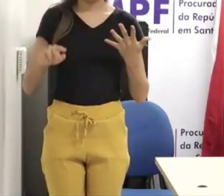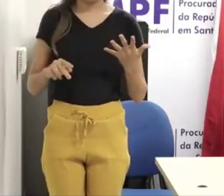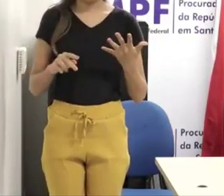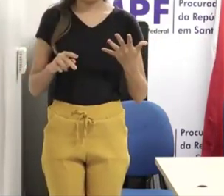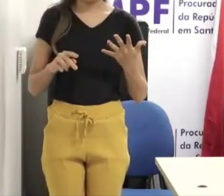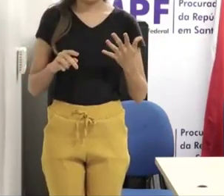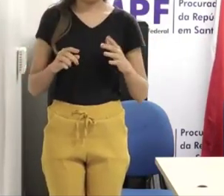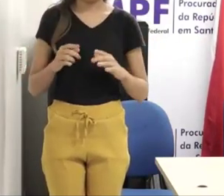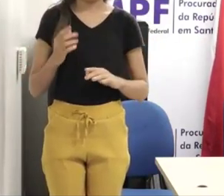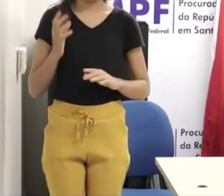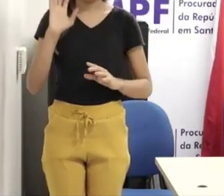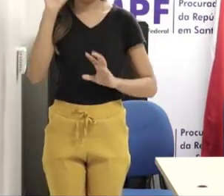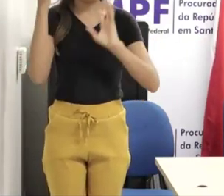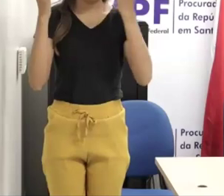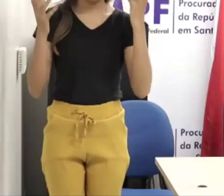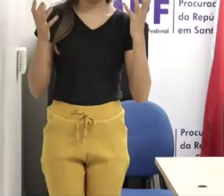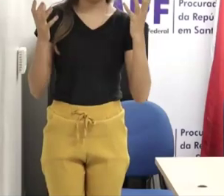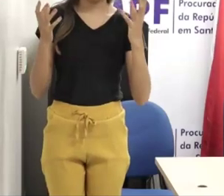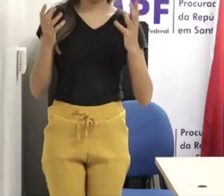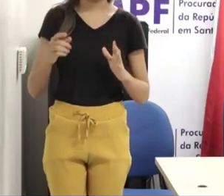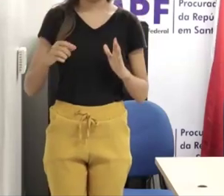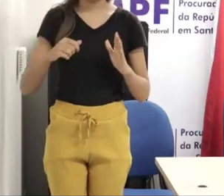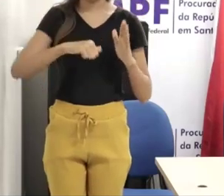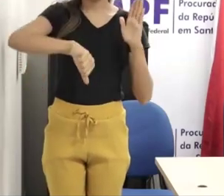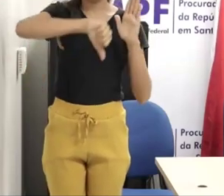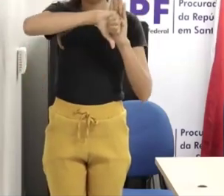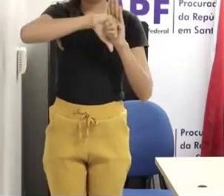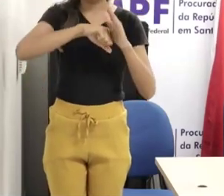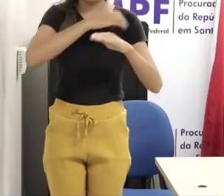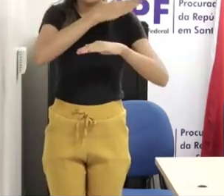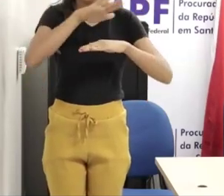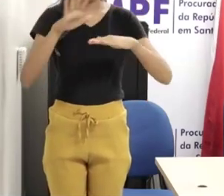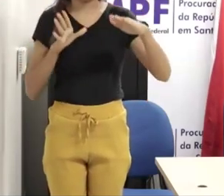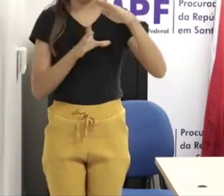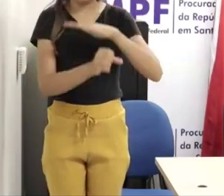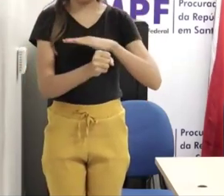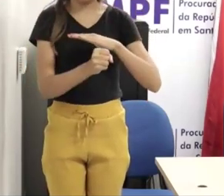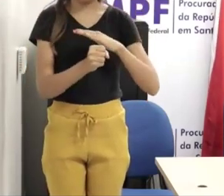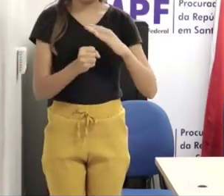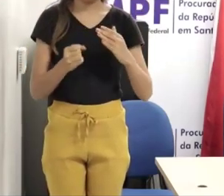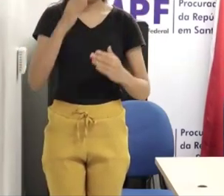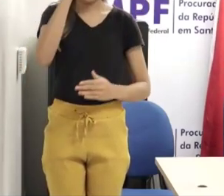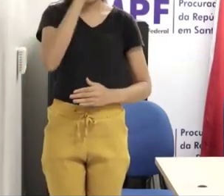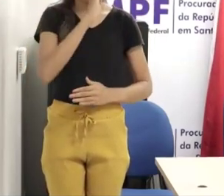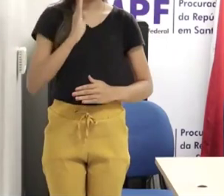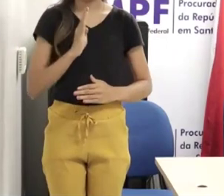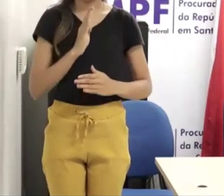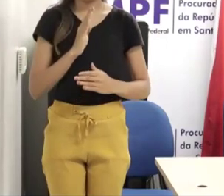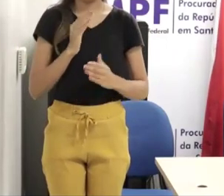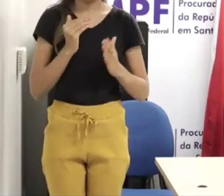ocorrência de crimes sexuais virtuais no Brasil praticados contra crianças e adolescentes tem aumentado de forma